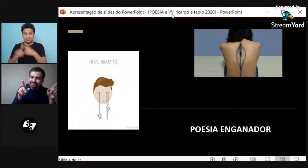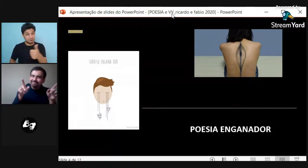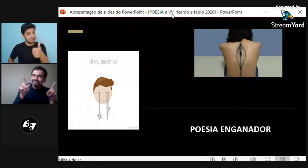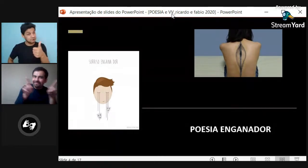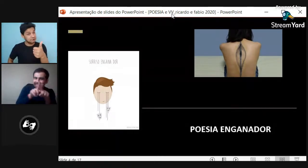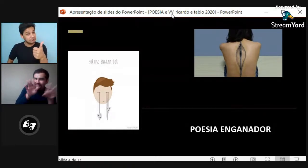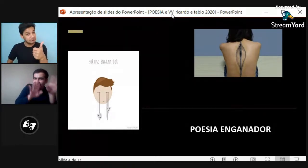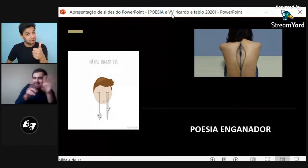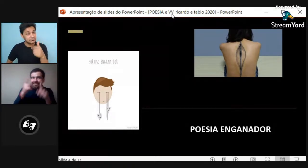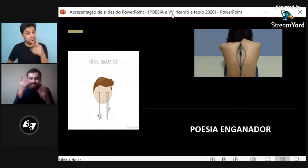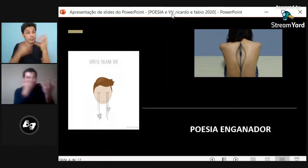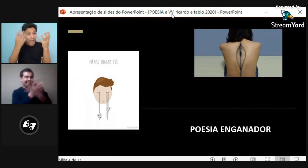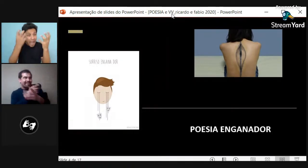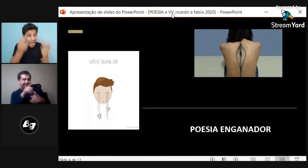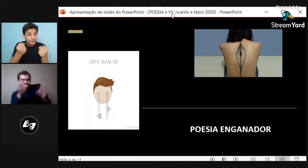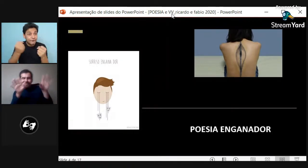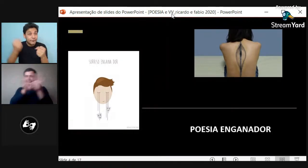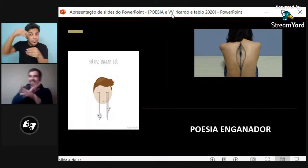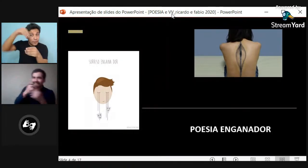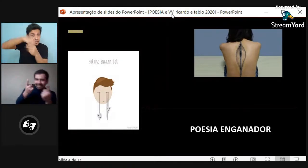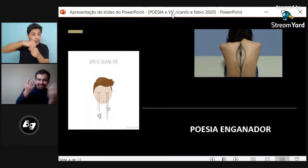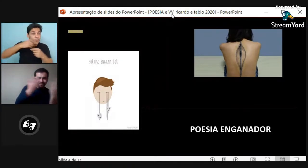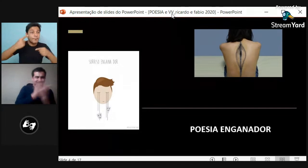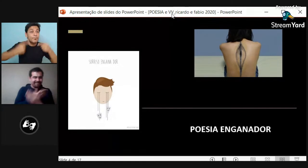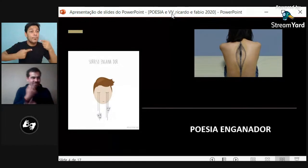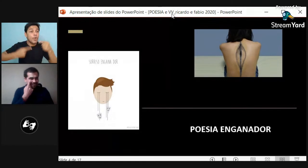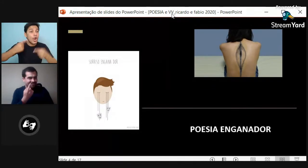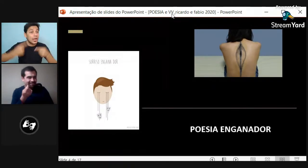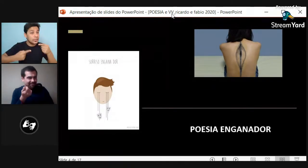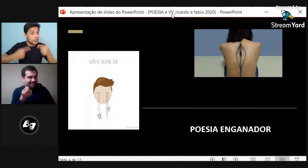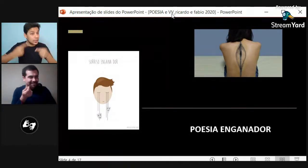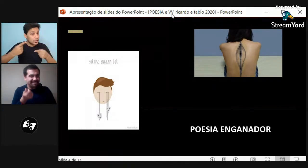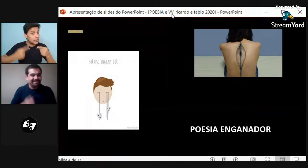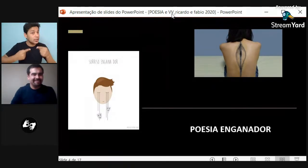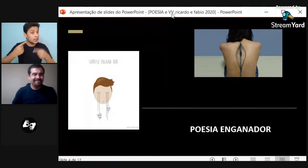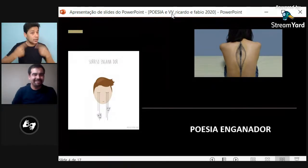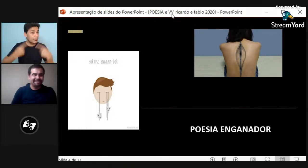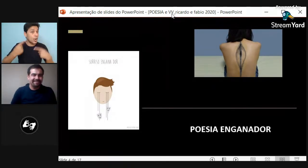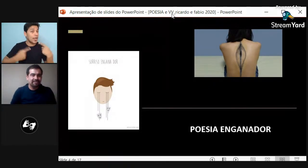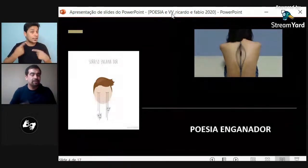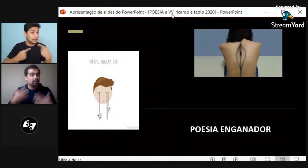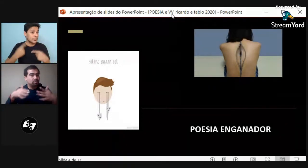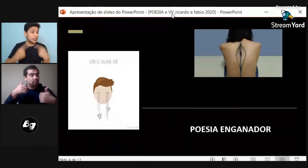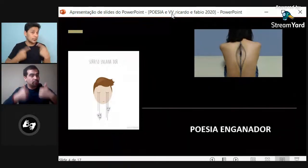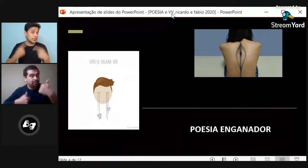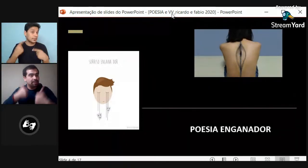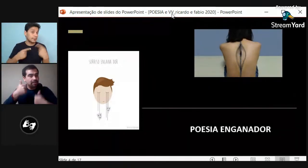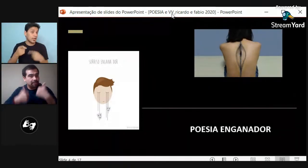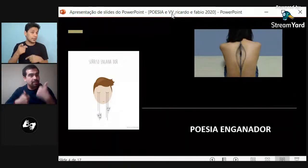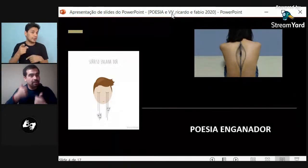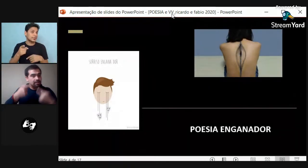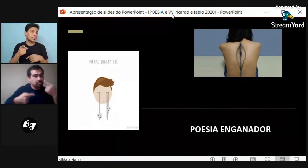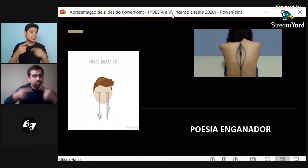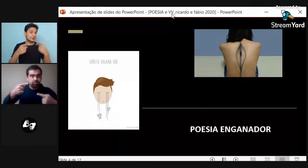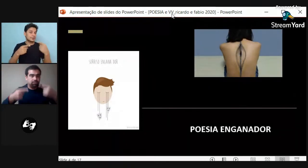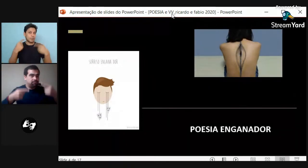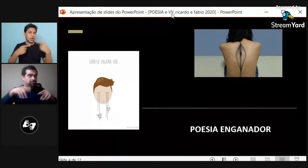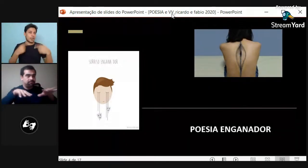Entonces, la idea acá, el propósito, es poder engañar al audiencia. Dale,